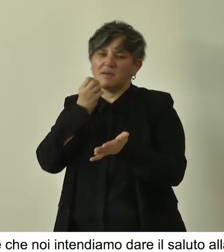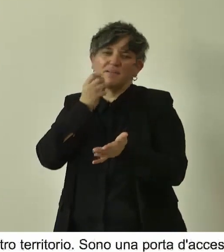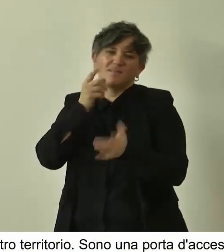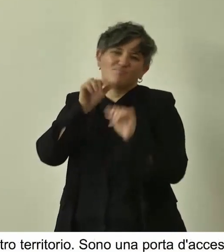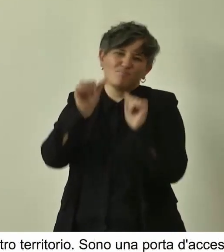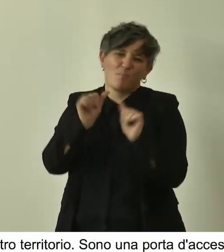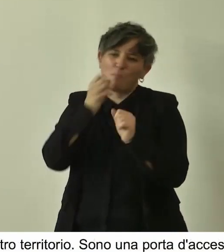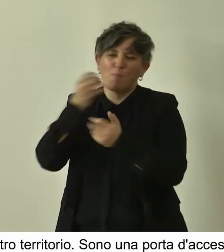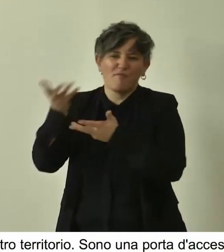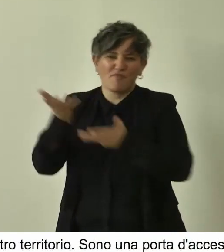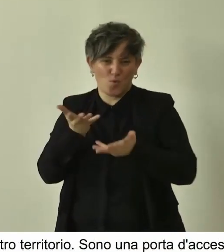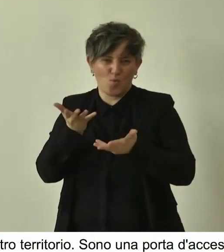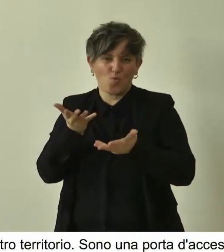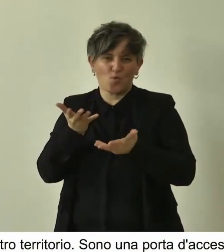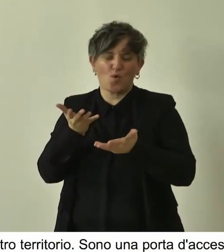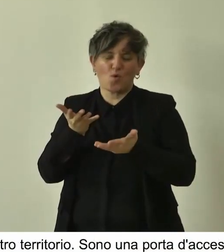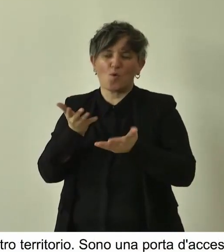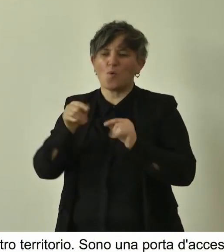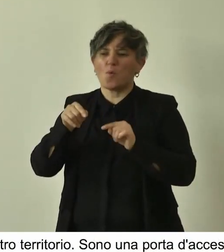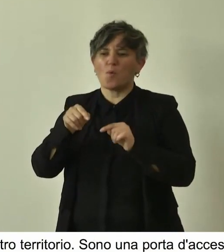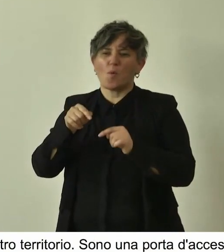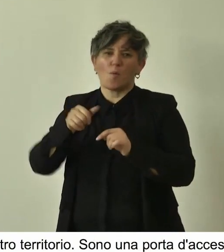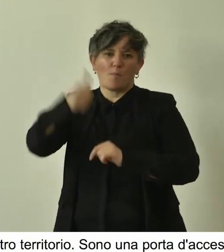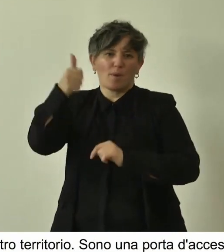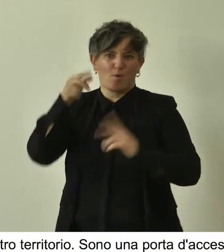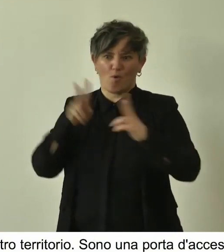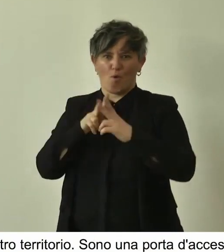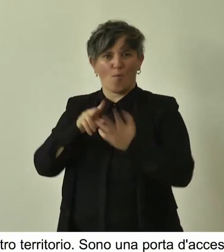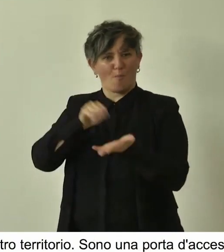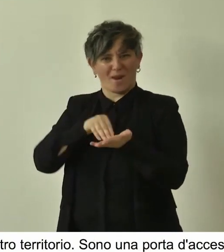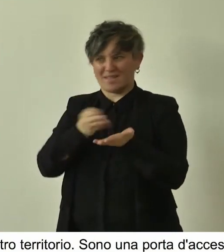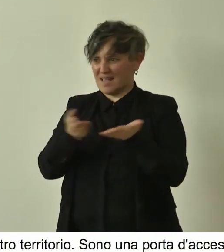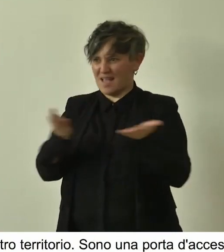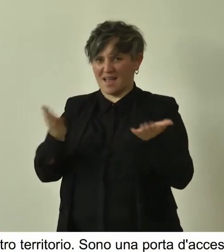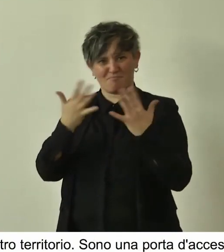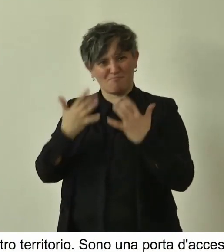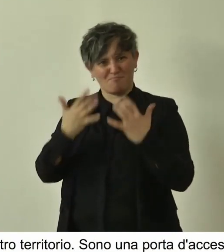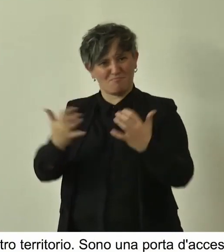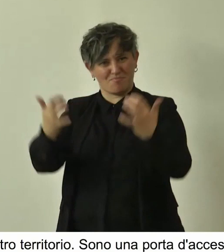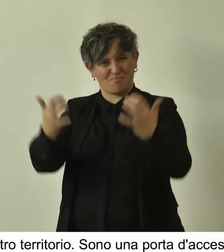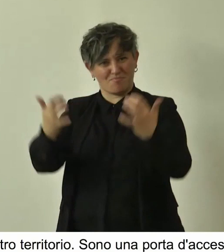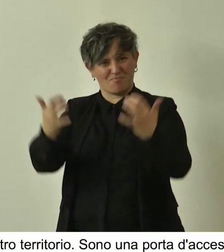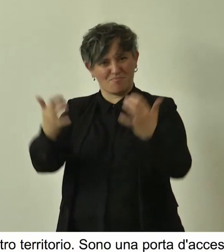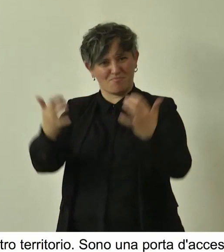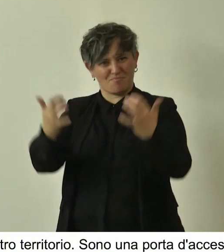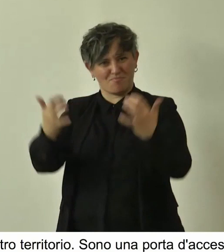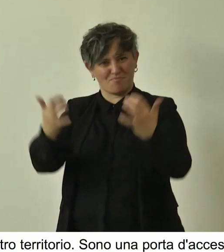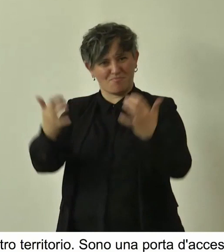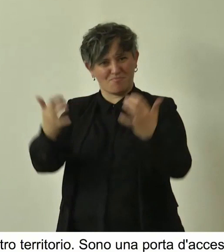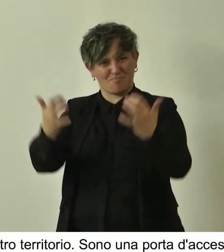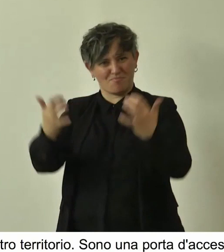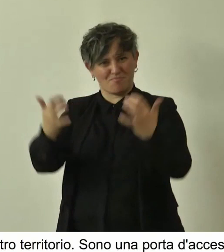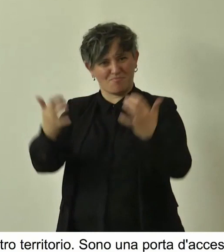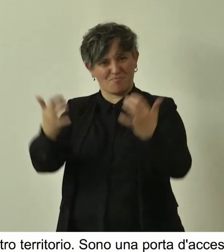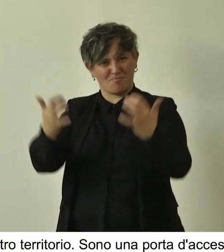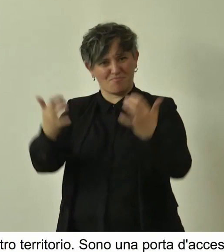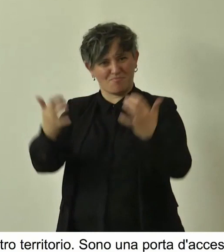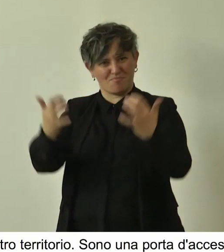festa, venga dato innanzitutto in presenza, in presenza con un numero ancora crescente